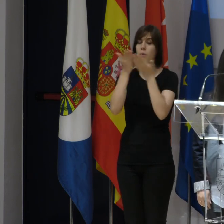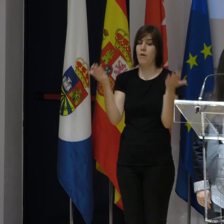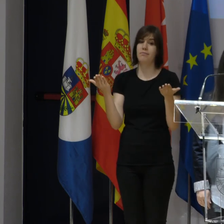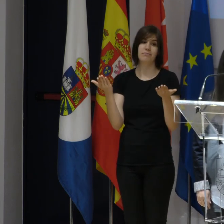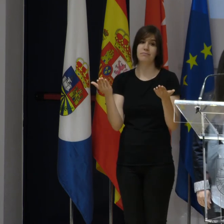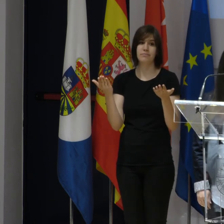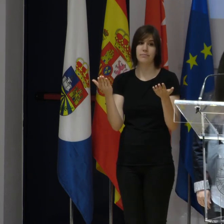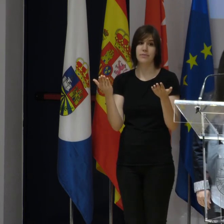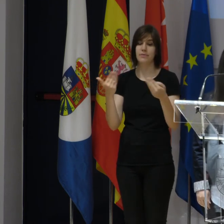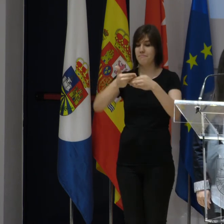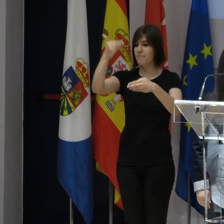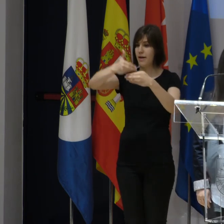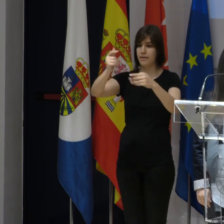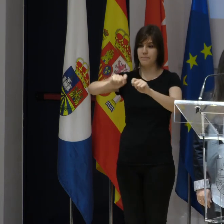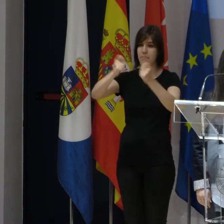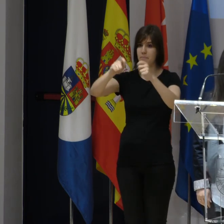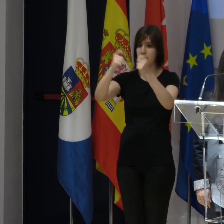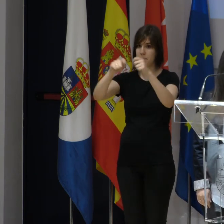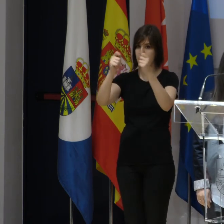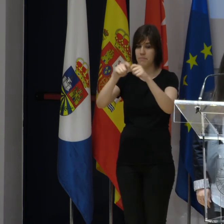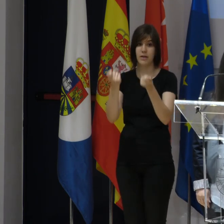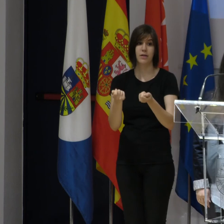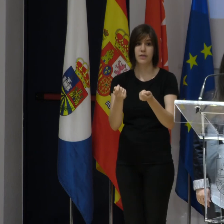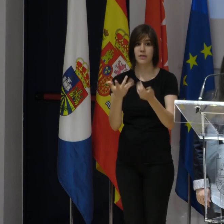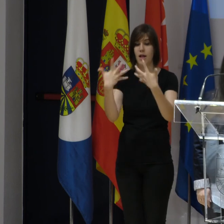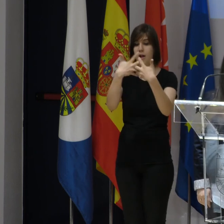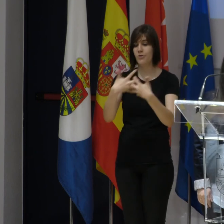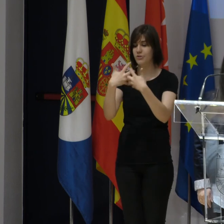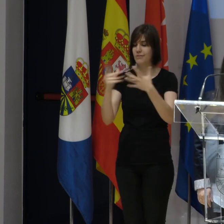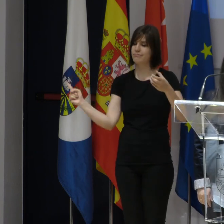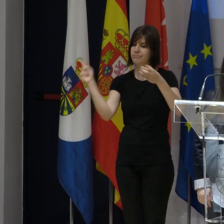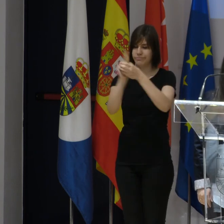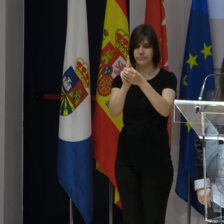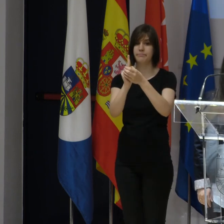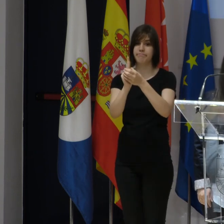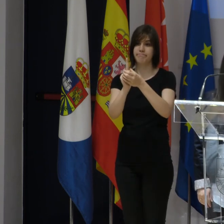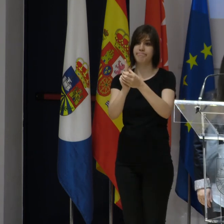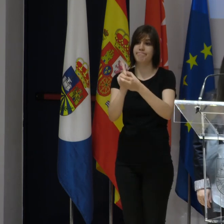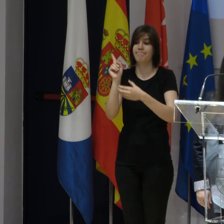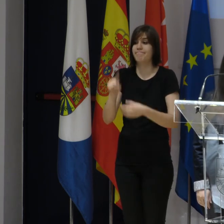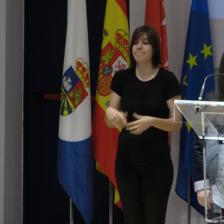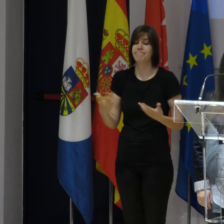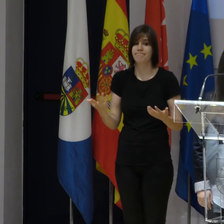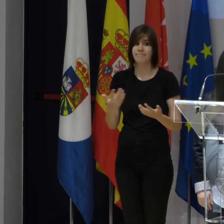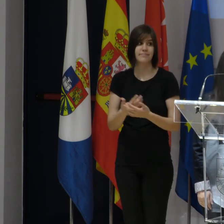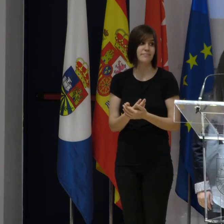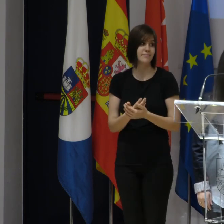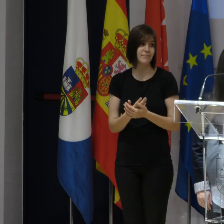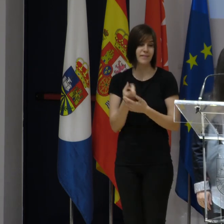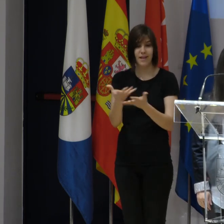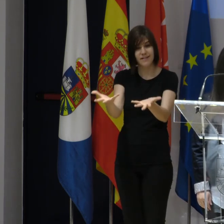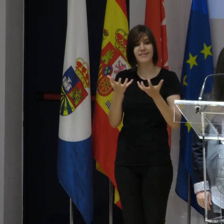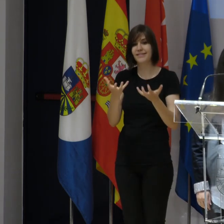hacia el de romper las barreras, poder luchar por la inclusión y con este